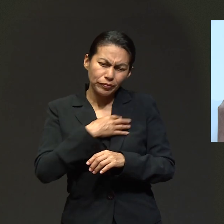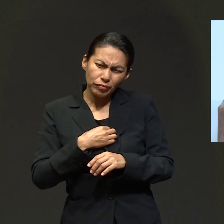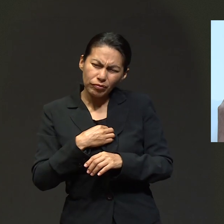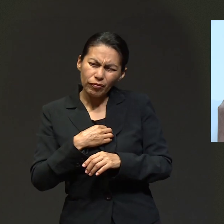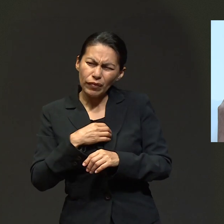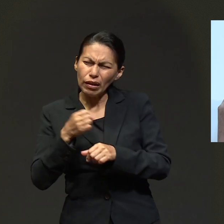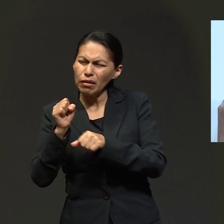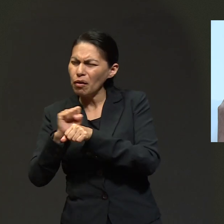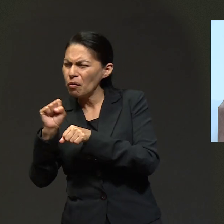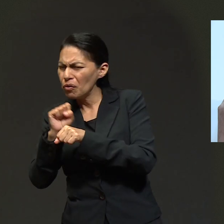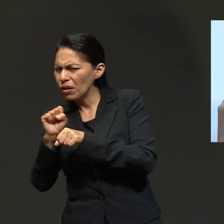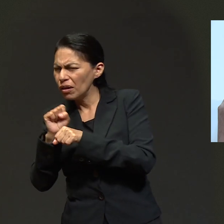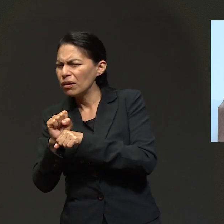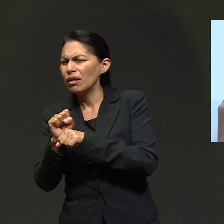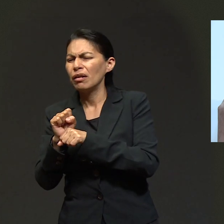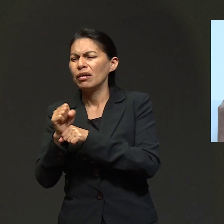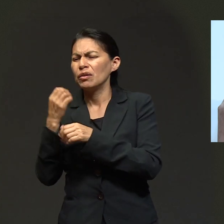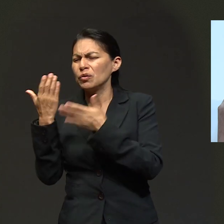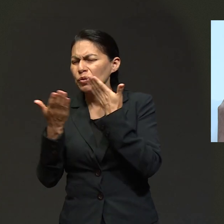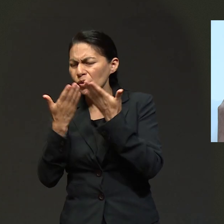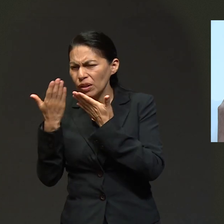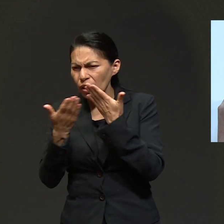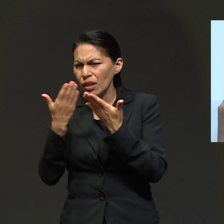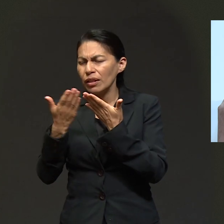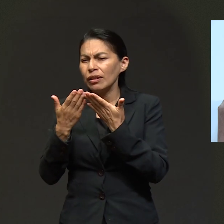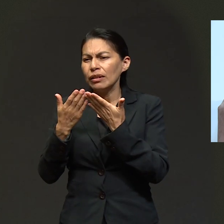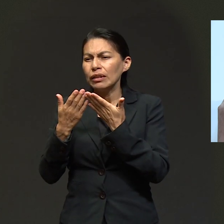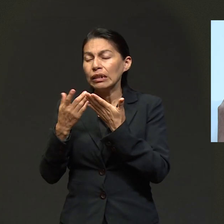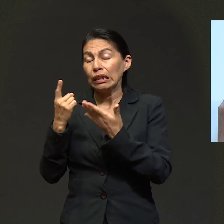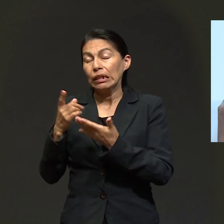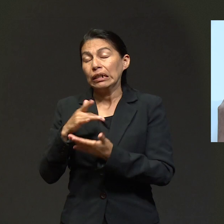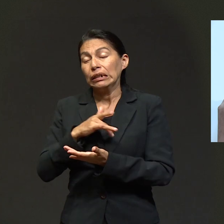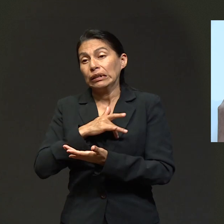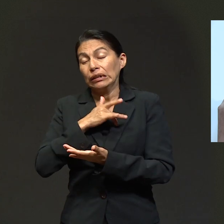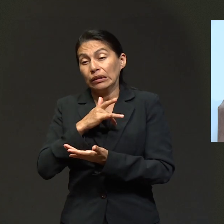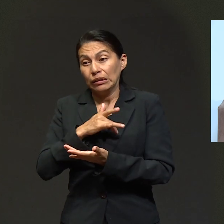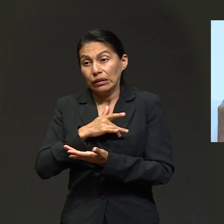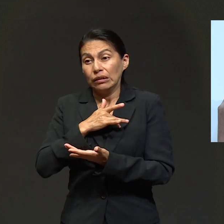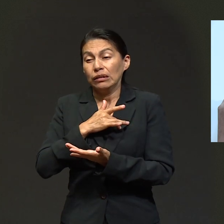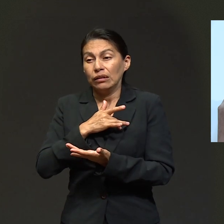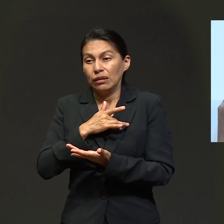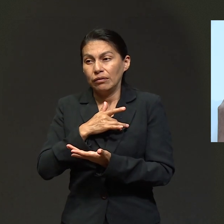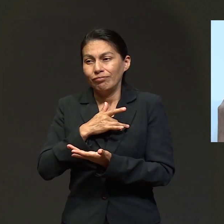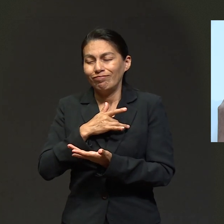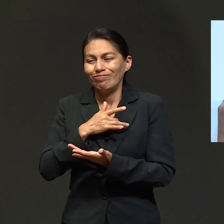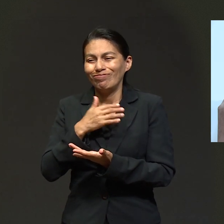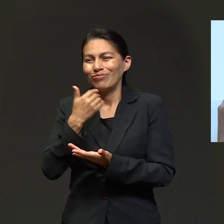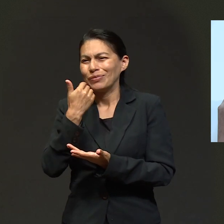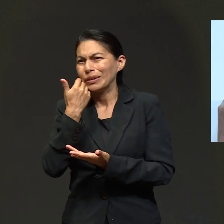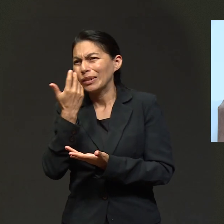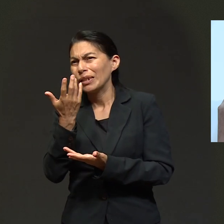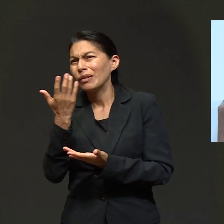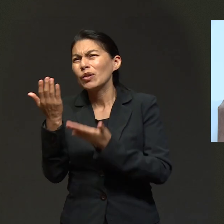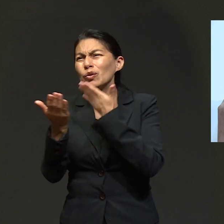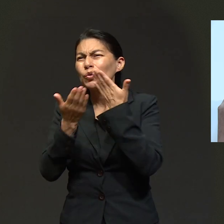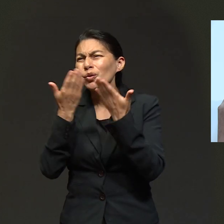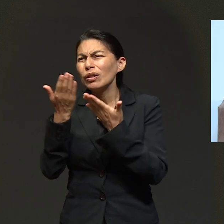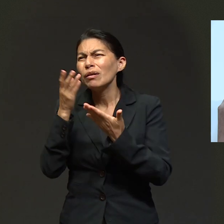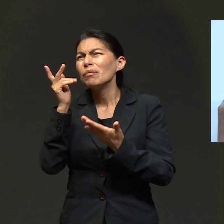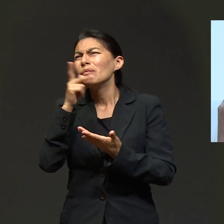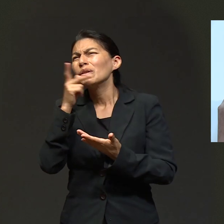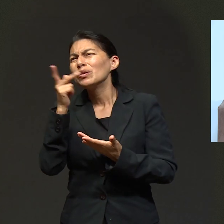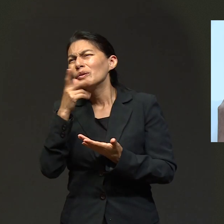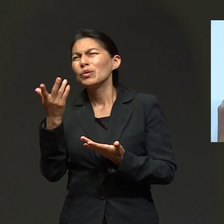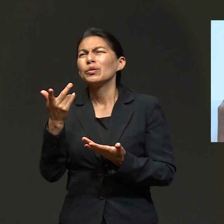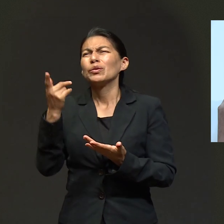nada mi hijo tenía, iba a iniciar creo la secundaria. Cuando él inicia con ese sentimiento de, y me